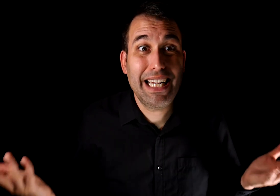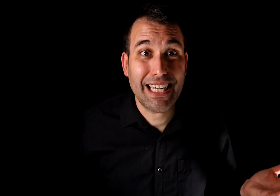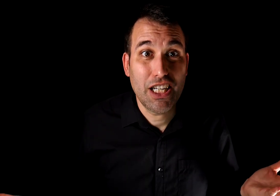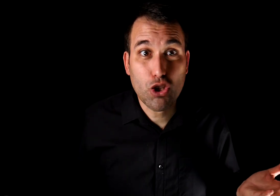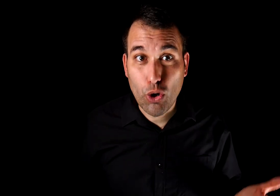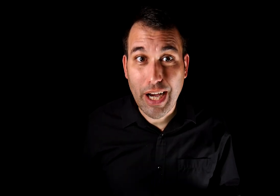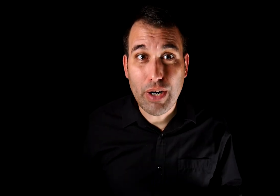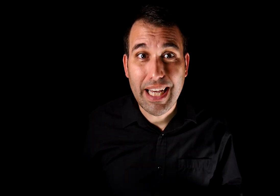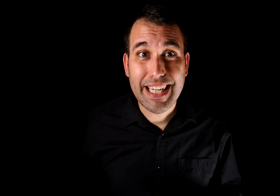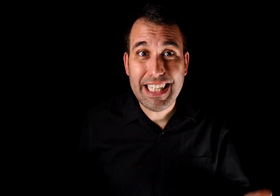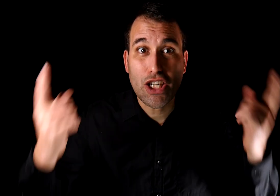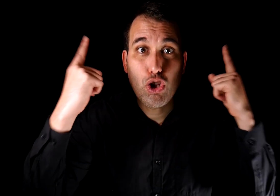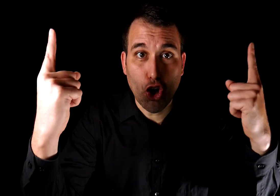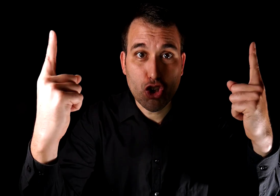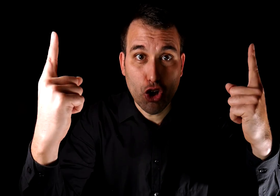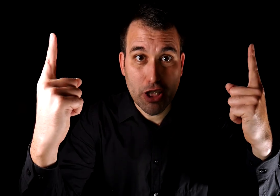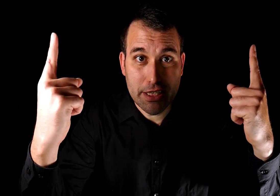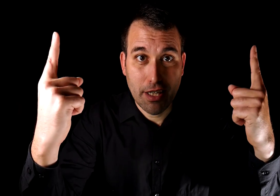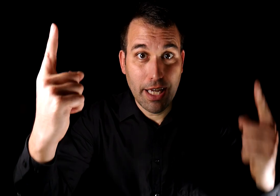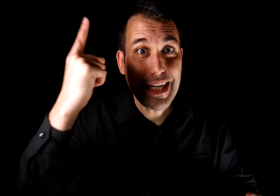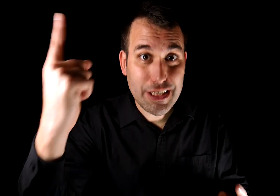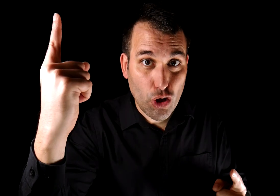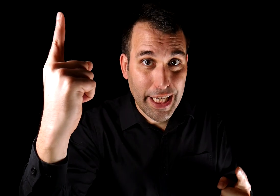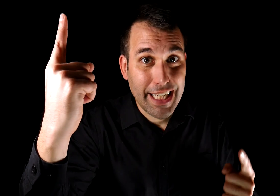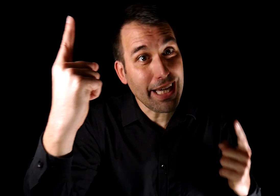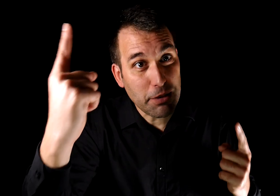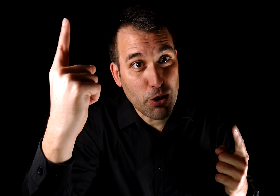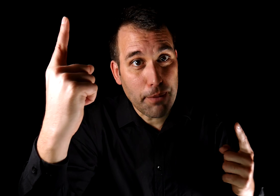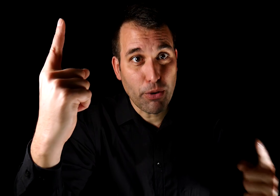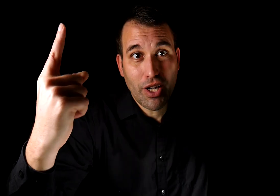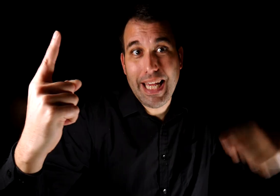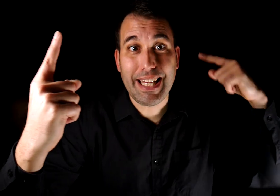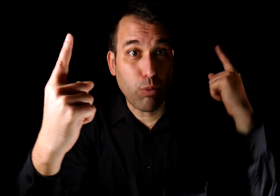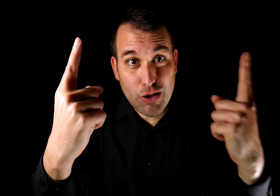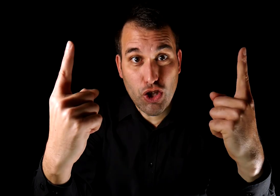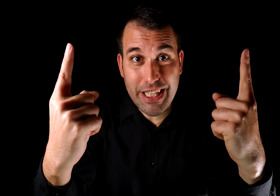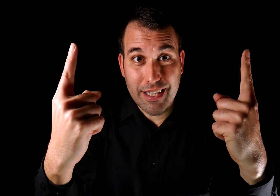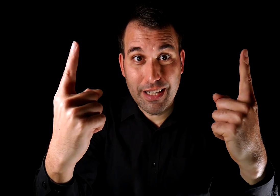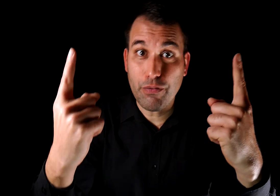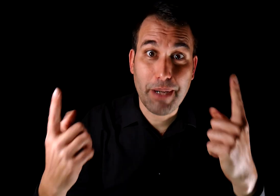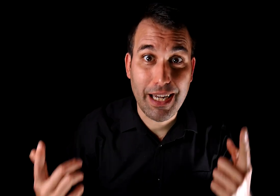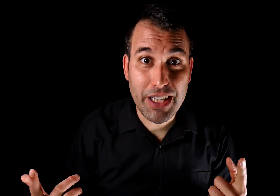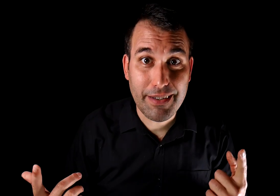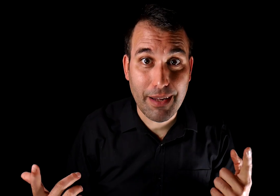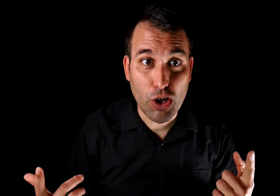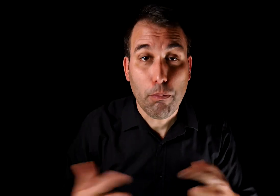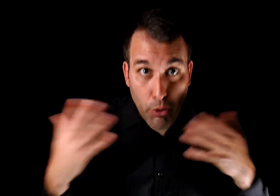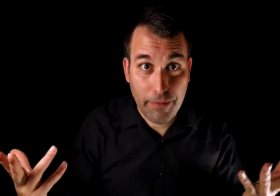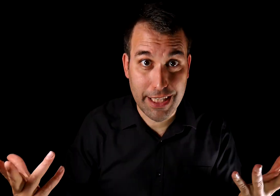la letra. Solo que ahora crees dos cosas. En la historia y al mismo tiempo en la de Juan Tontín, que afirma que la evidencia que vio prueba la